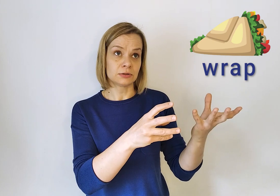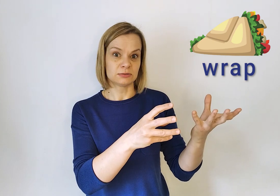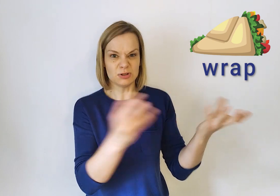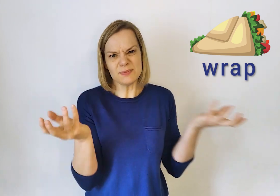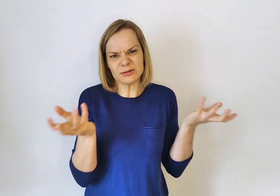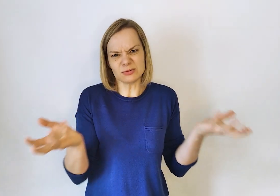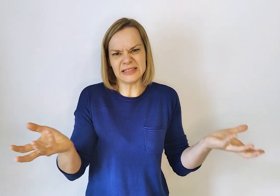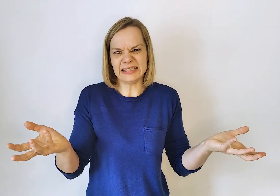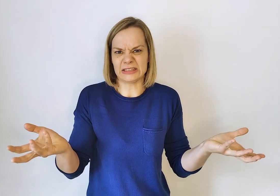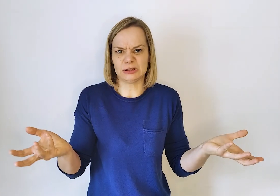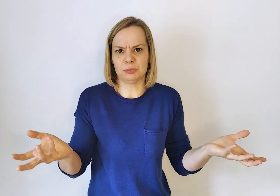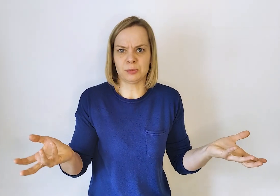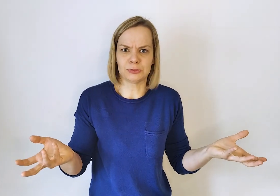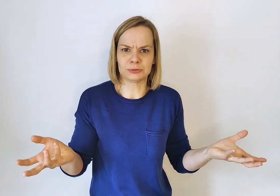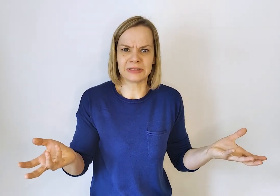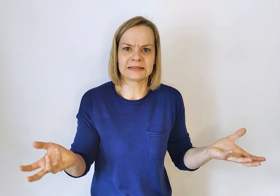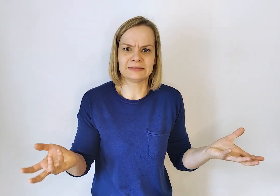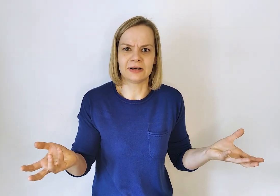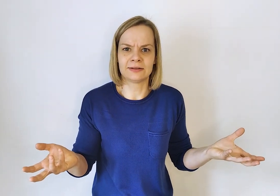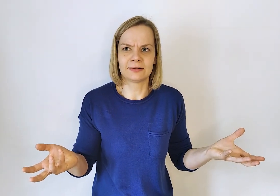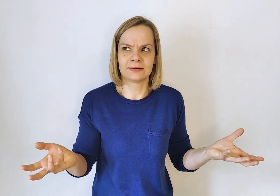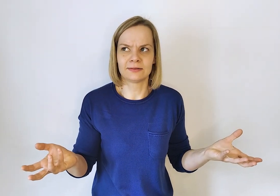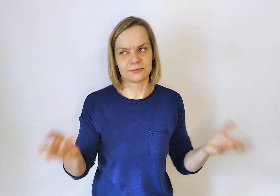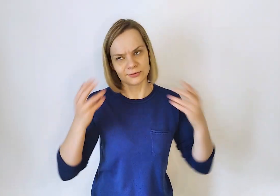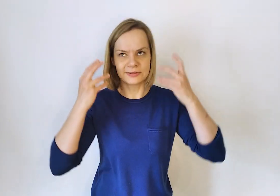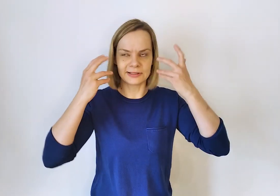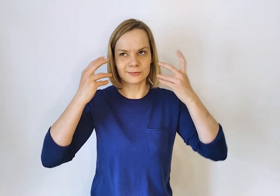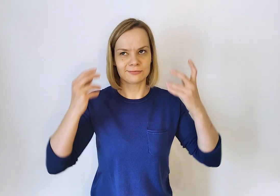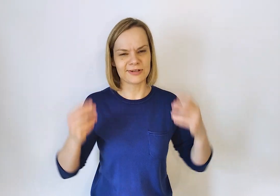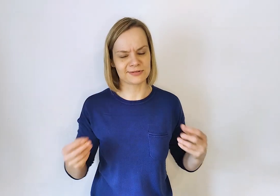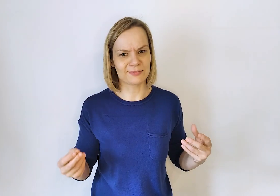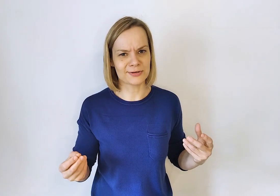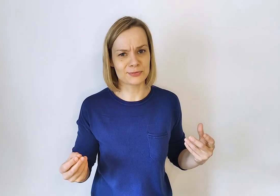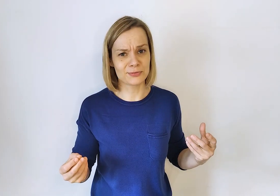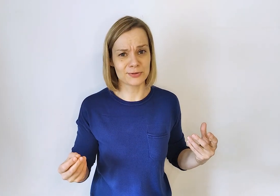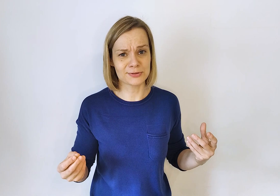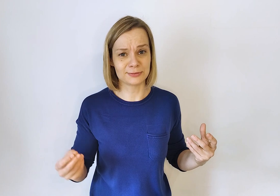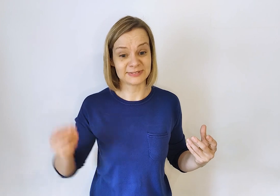Chyba tortilla się to po polsku nazywa. Tortilla to też nie bardzo po polsku.